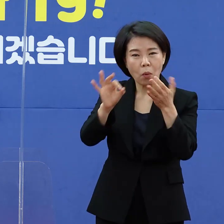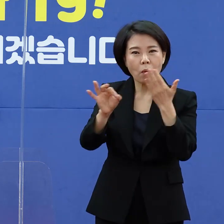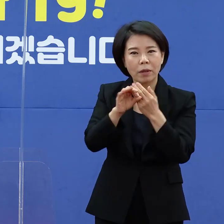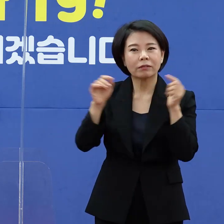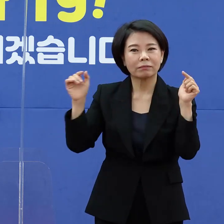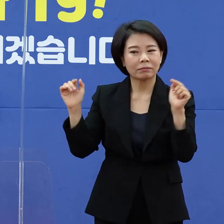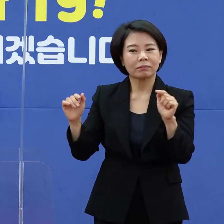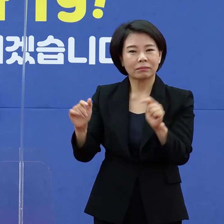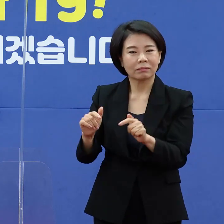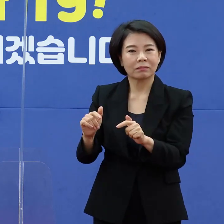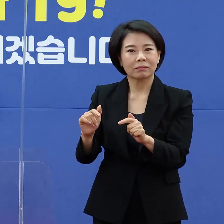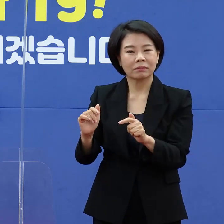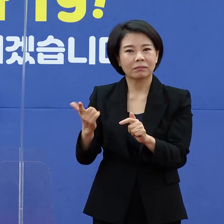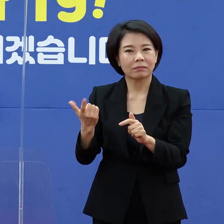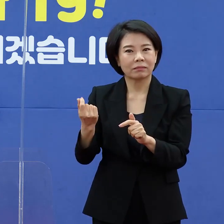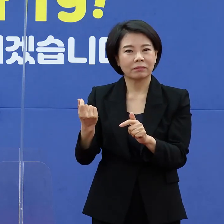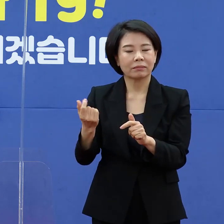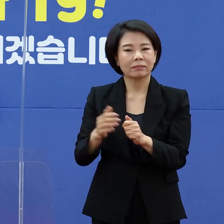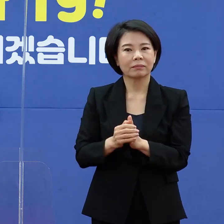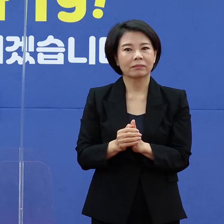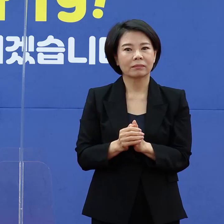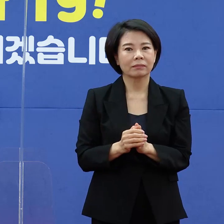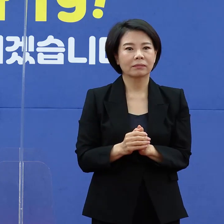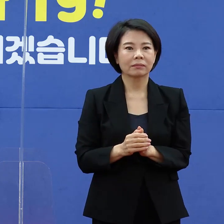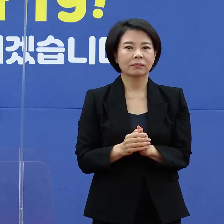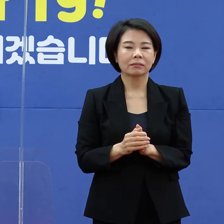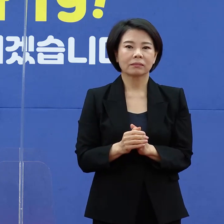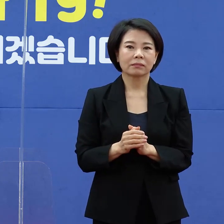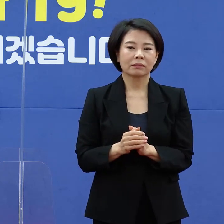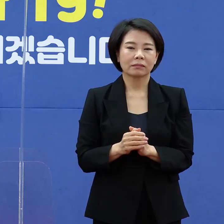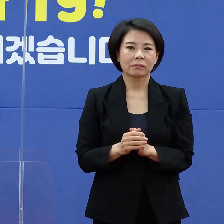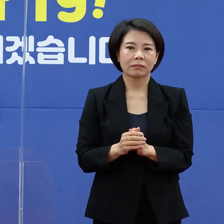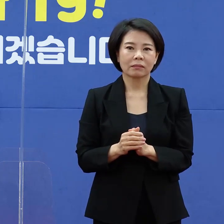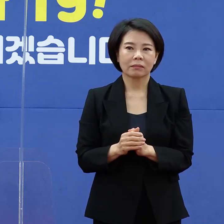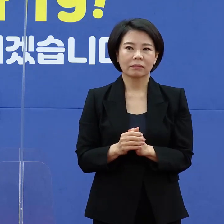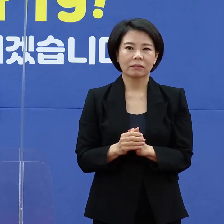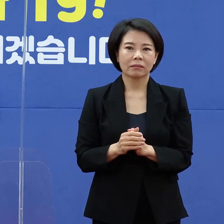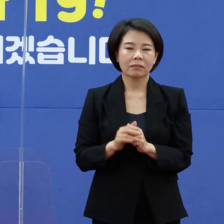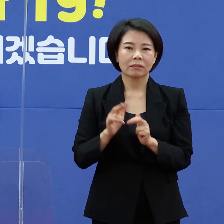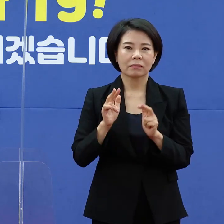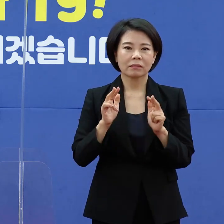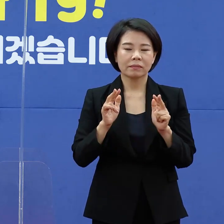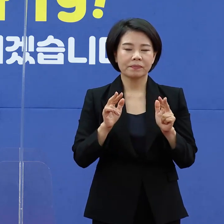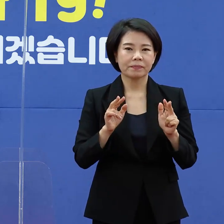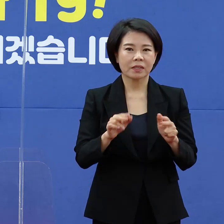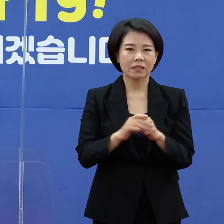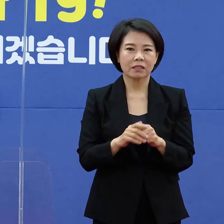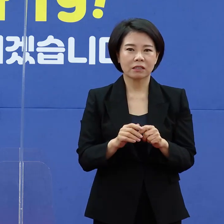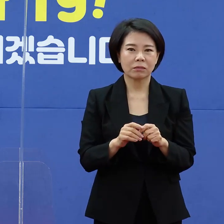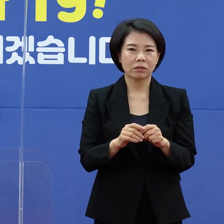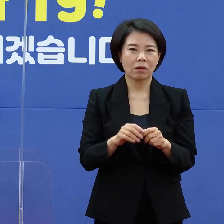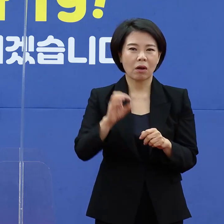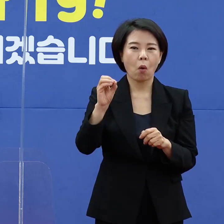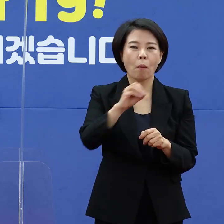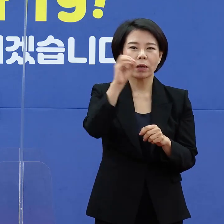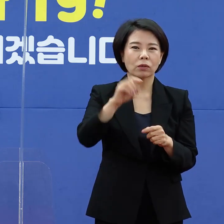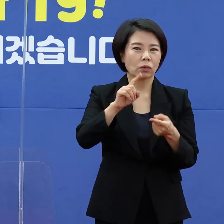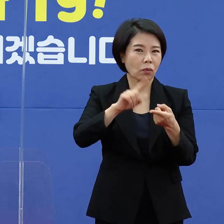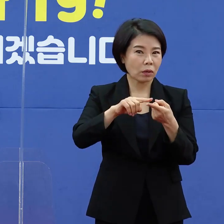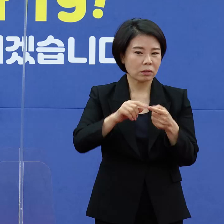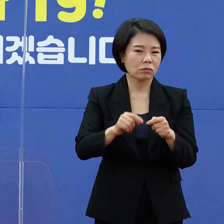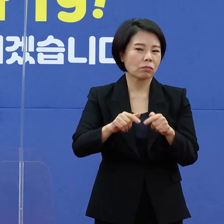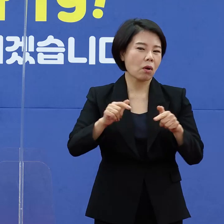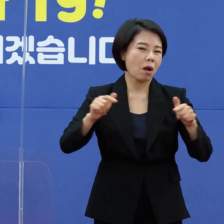이렇게 줄어드는 경향성을 보이고 있기 때문에 지금은 일단 계속 확대되고 있는 상황에 맞게